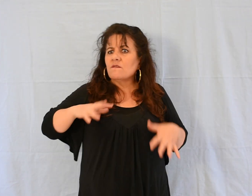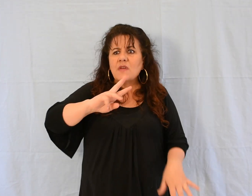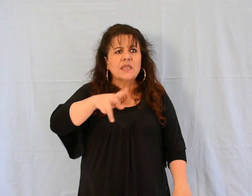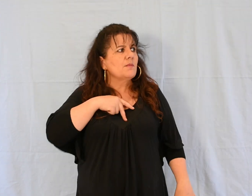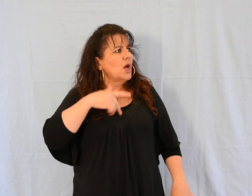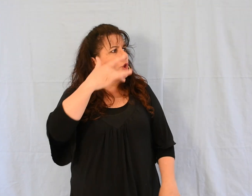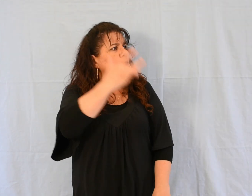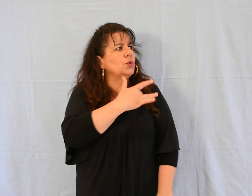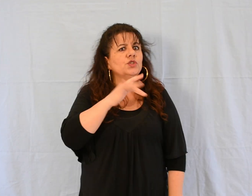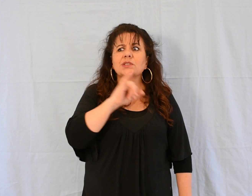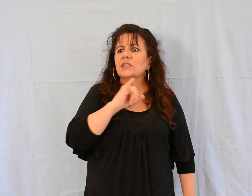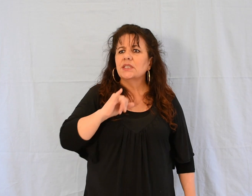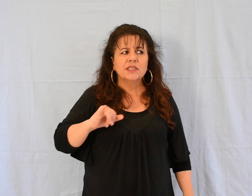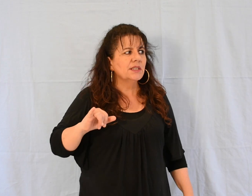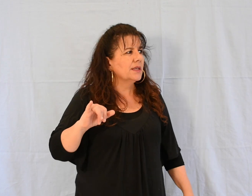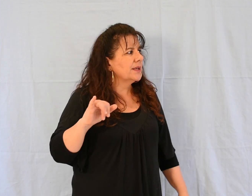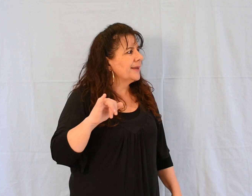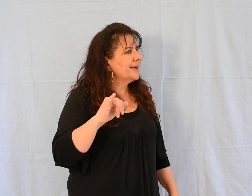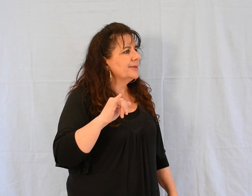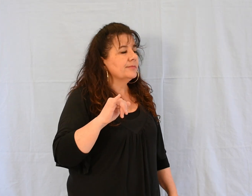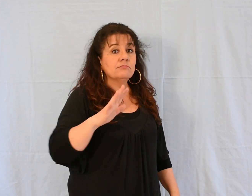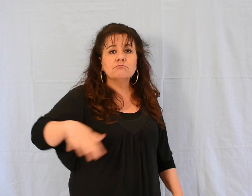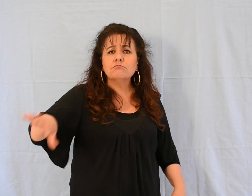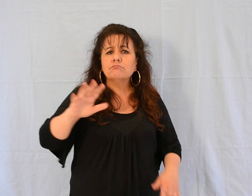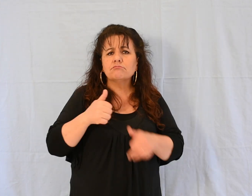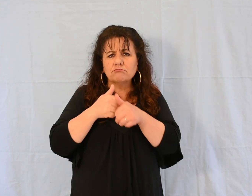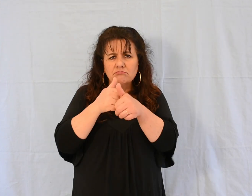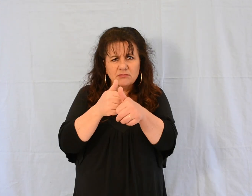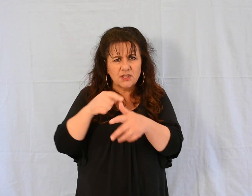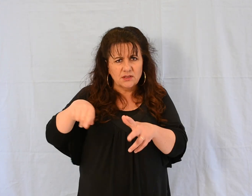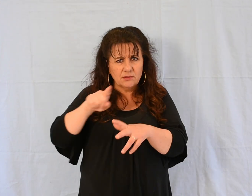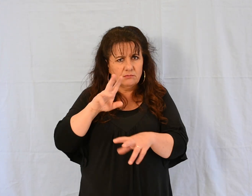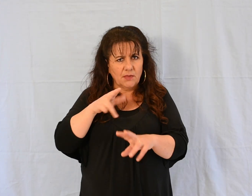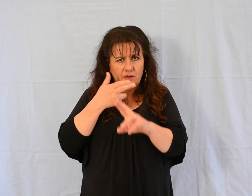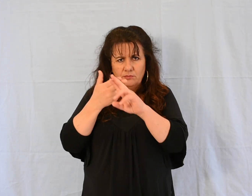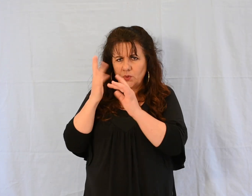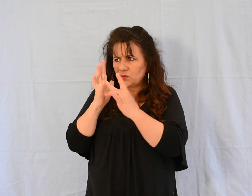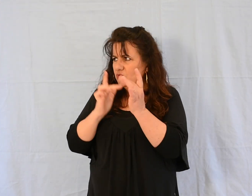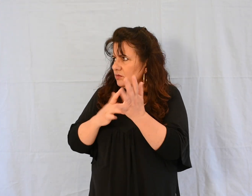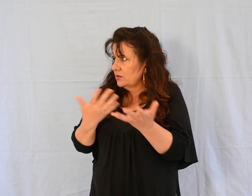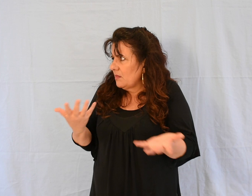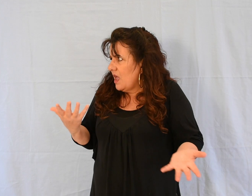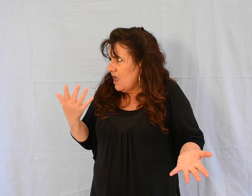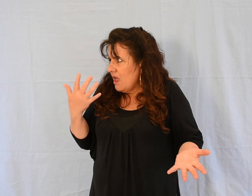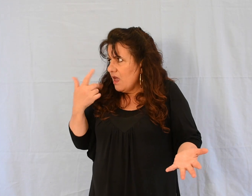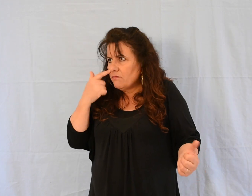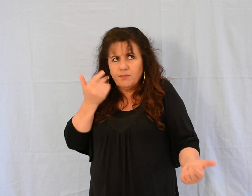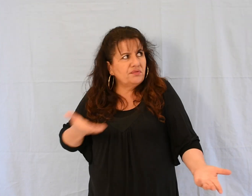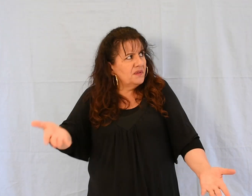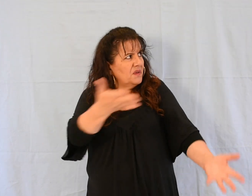» Ses disciples lui répondirent, « Tu vois bien la foule qui t'écrase et tu demandes qui m'a